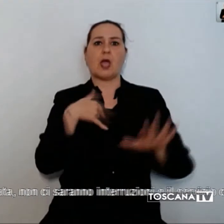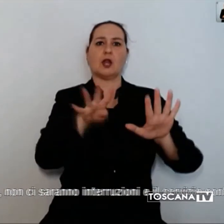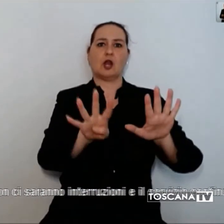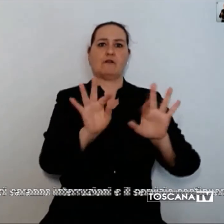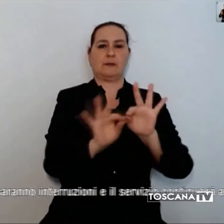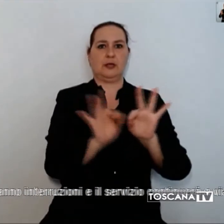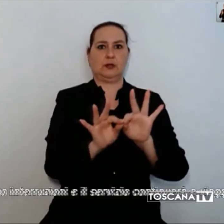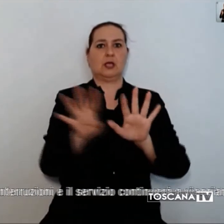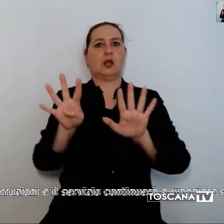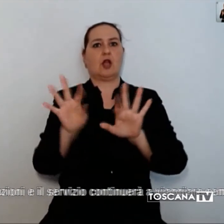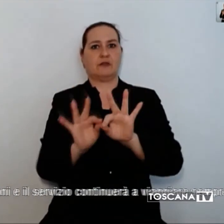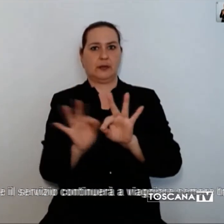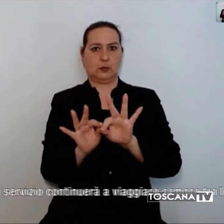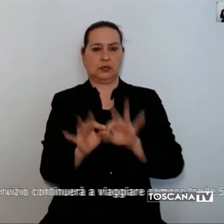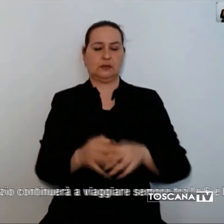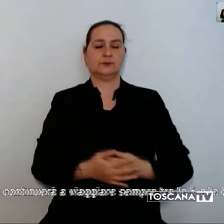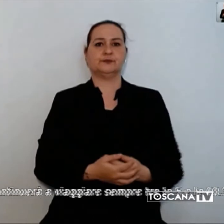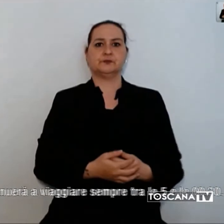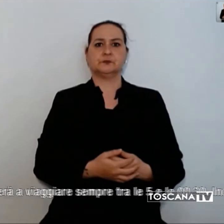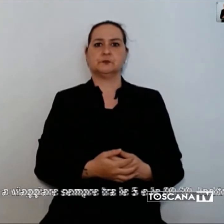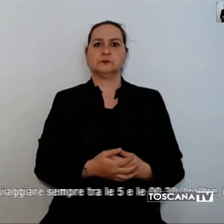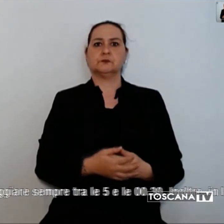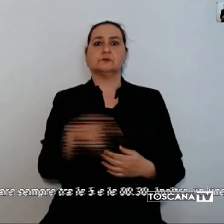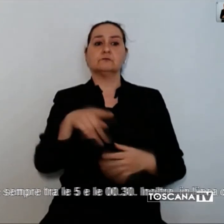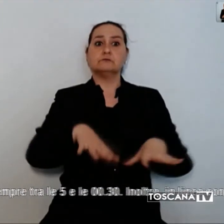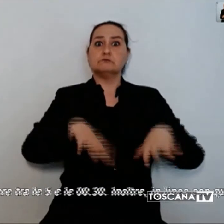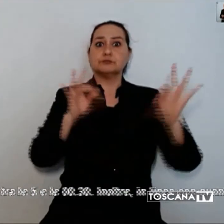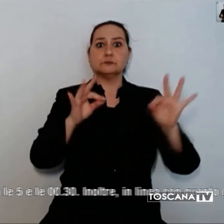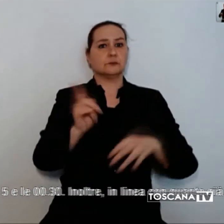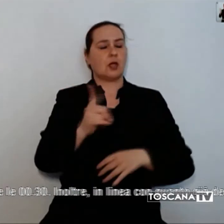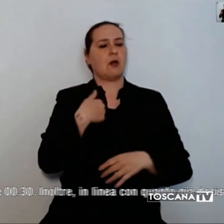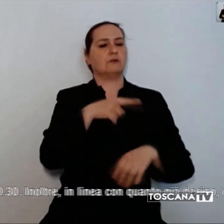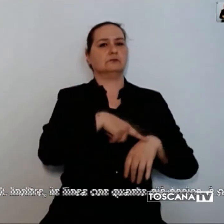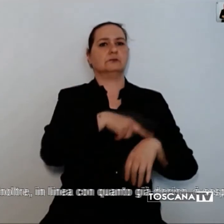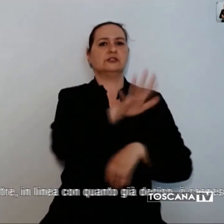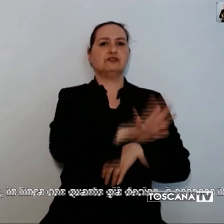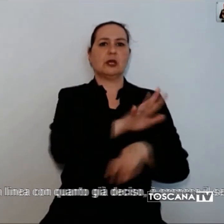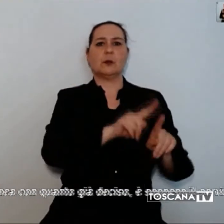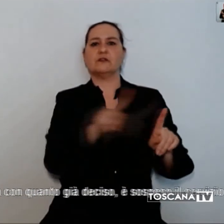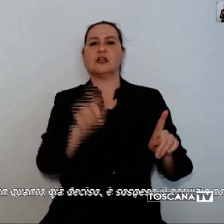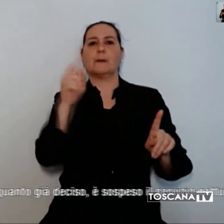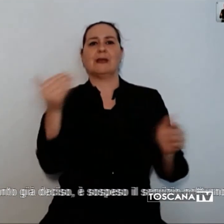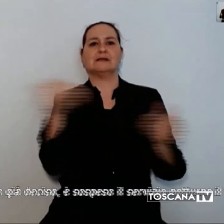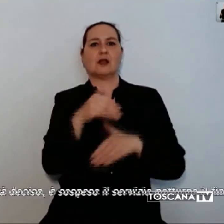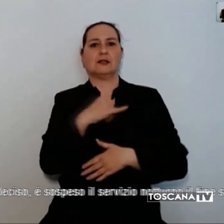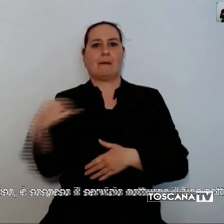Non ci saranno interruzioni il servizio continuerà a viaggiare sempre tra le 5 e mezzanotte 30. È sospeso invece il servizio